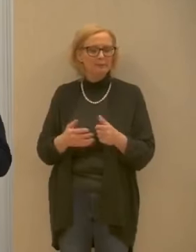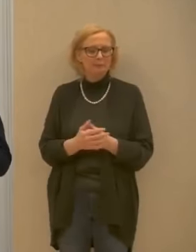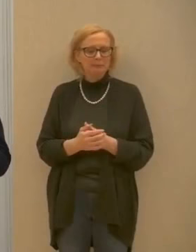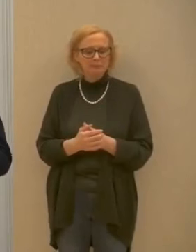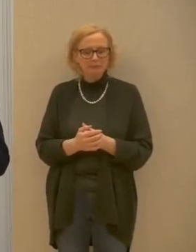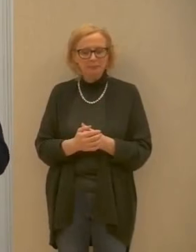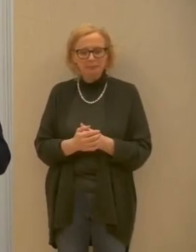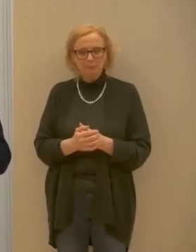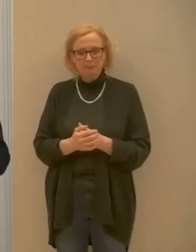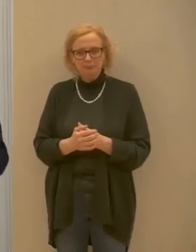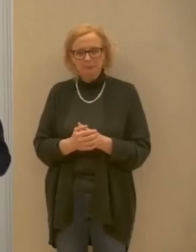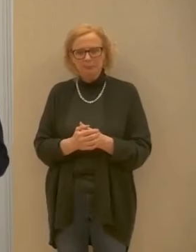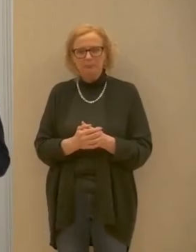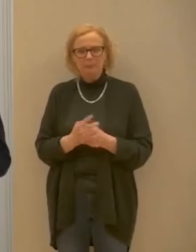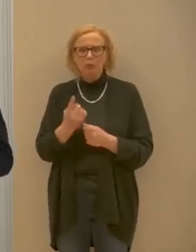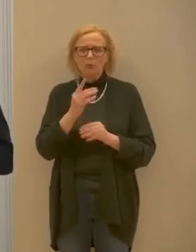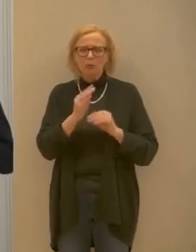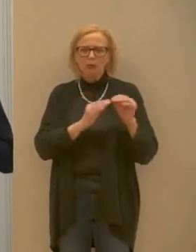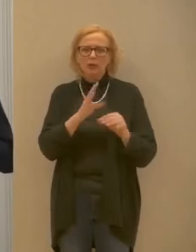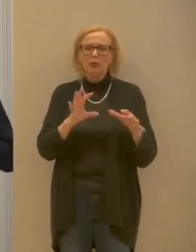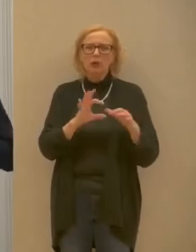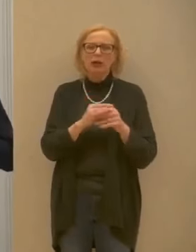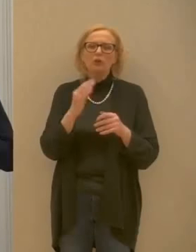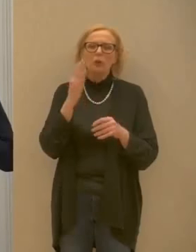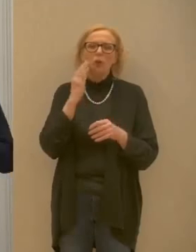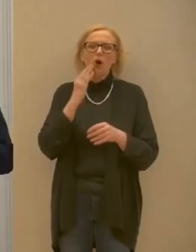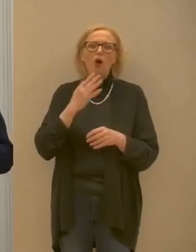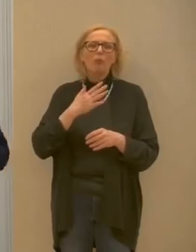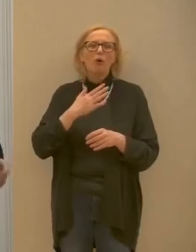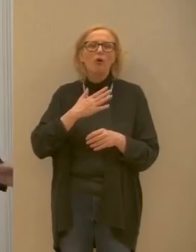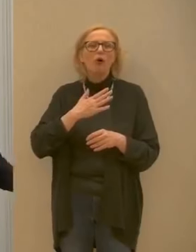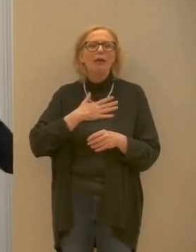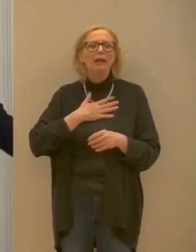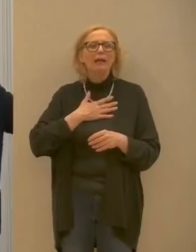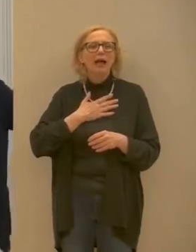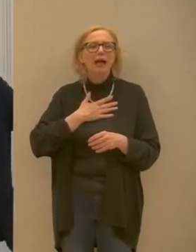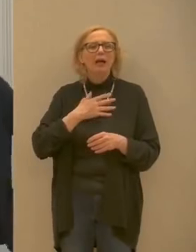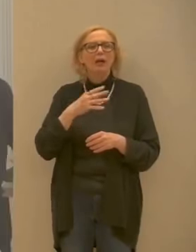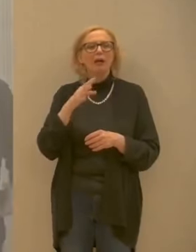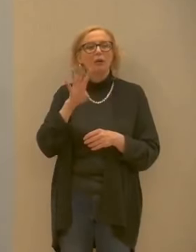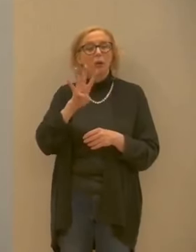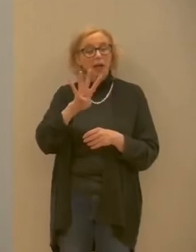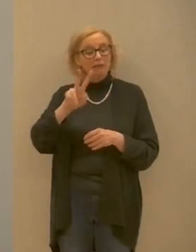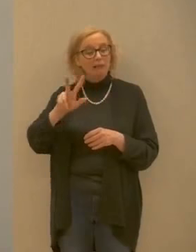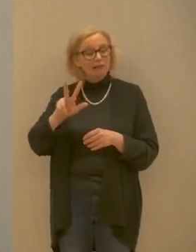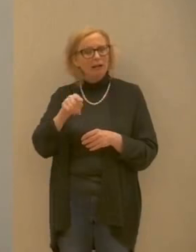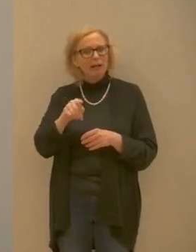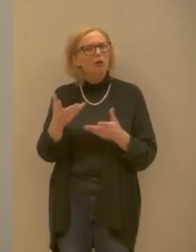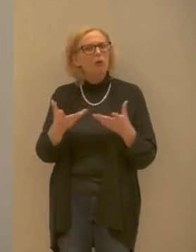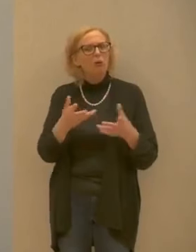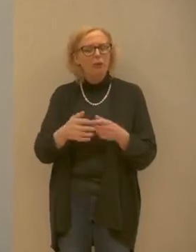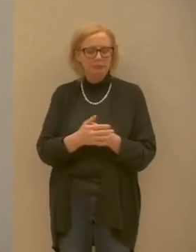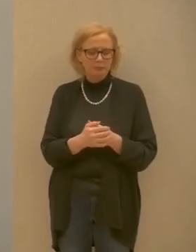sul uomo di 43 anni che è in terapia intensiva è stabile mi risulta stabile rispetto alle